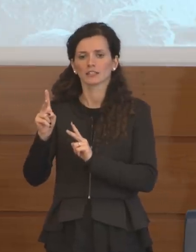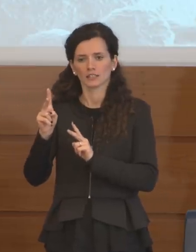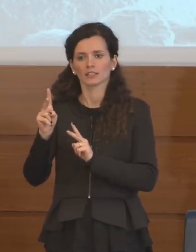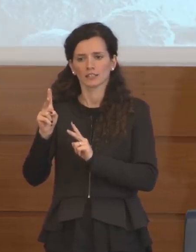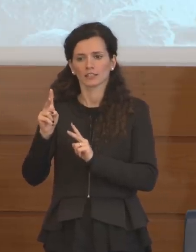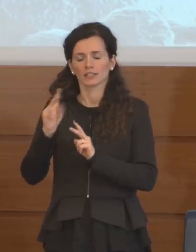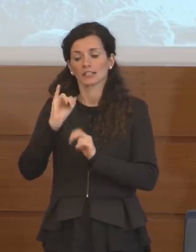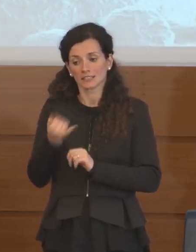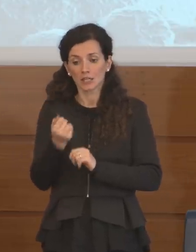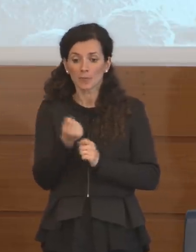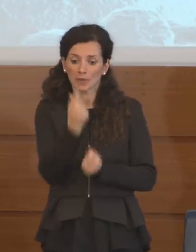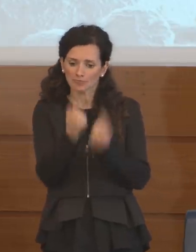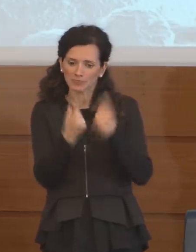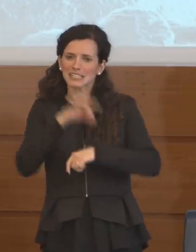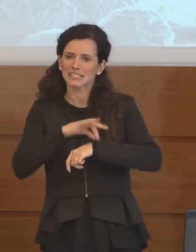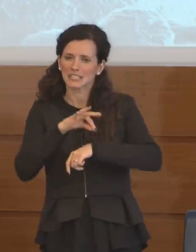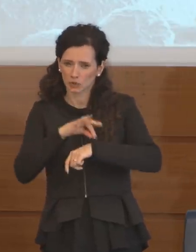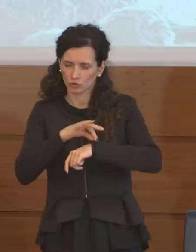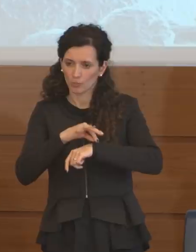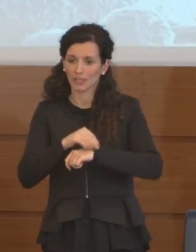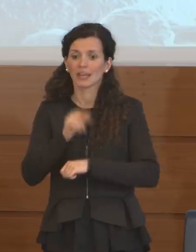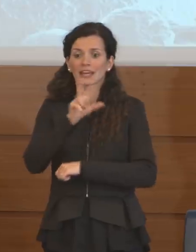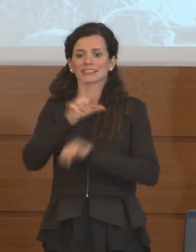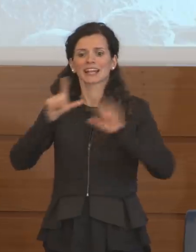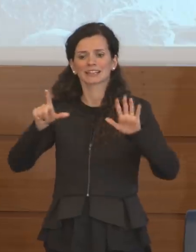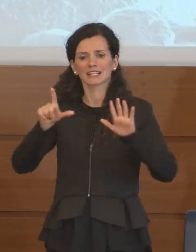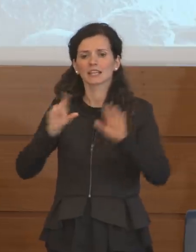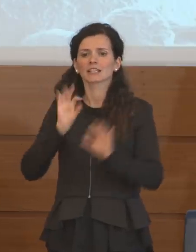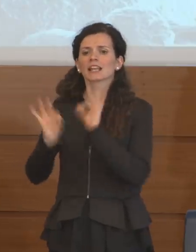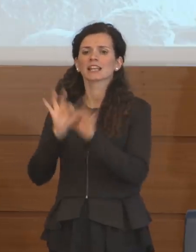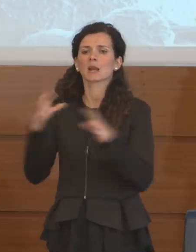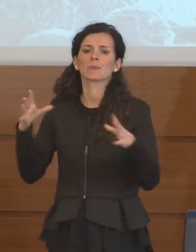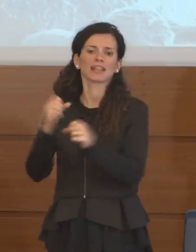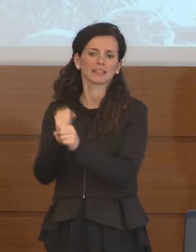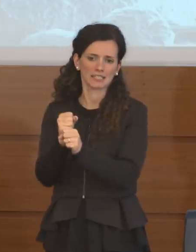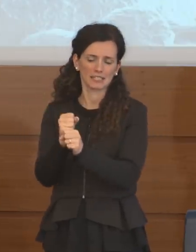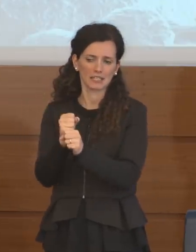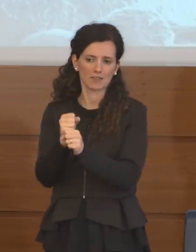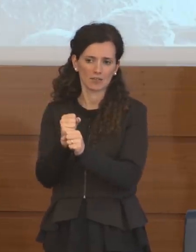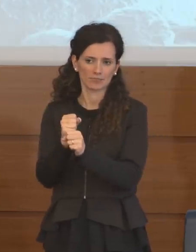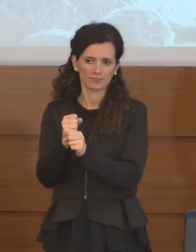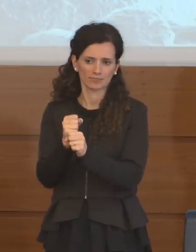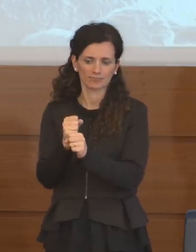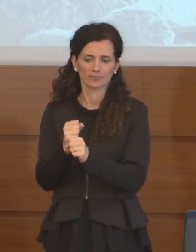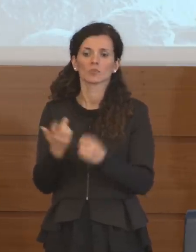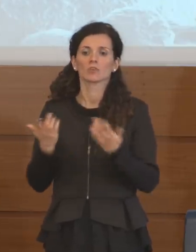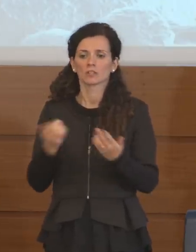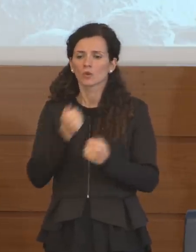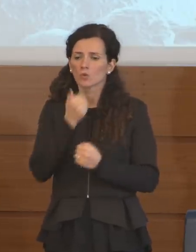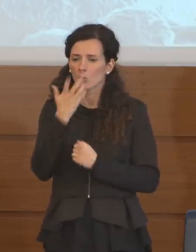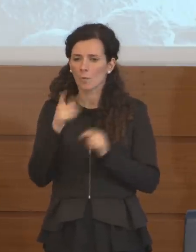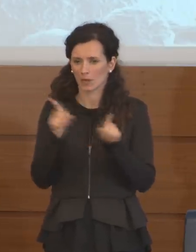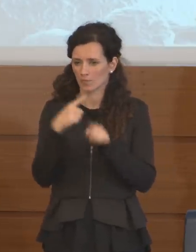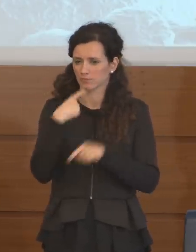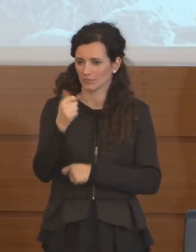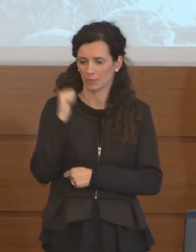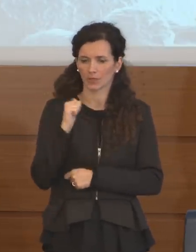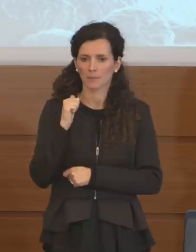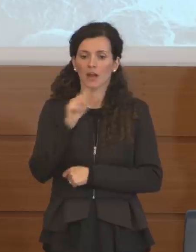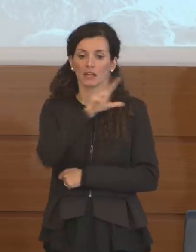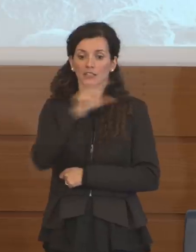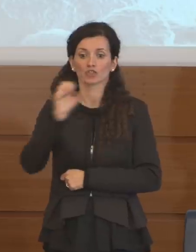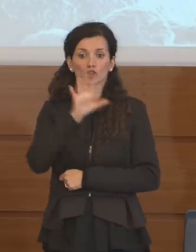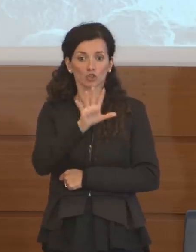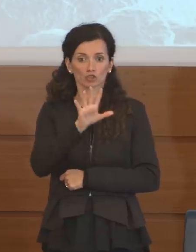e 37 in terapia intensiva. I numeri, come ho detto prima, sono, dando il dato dei positivi,